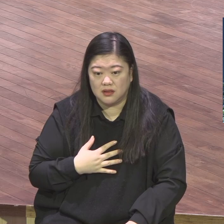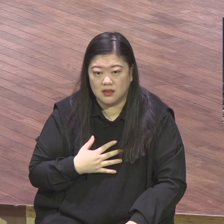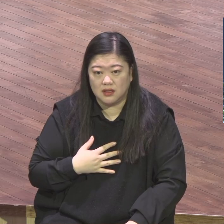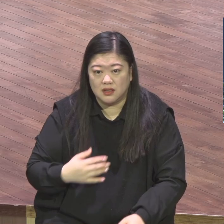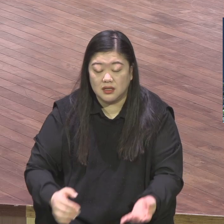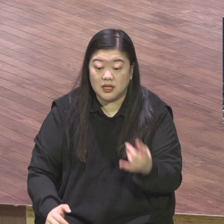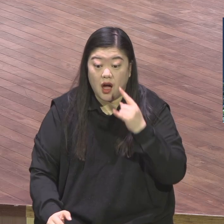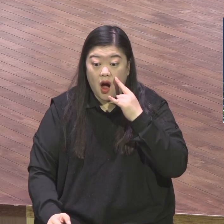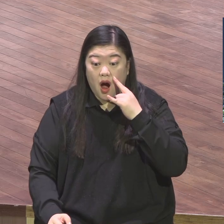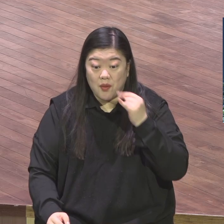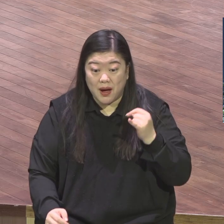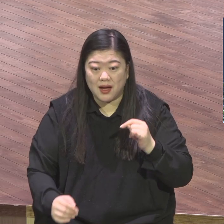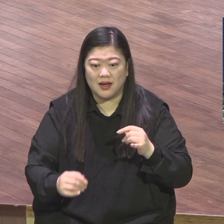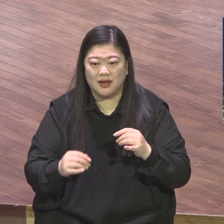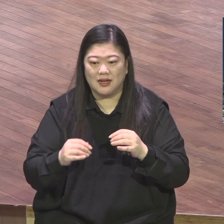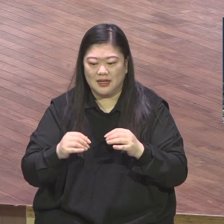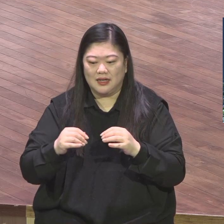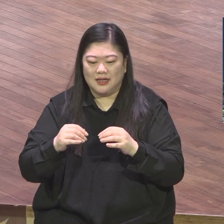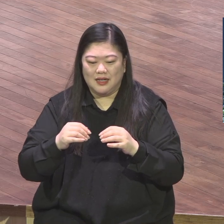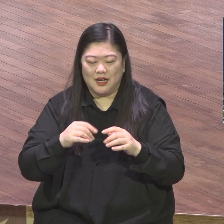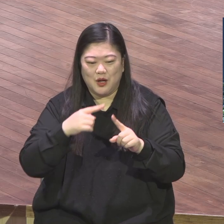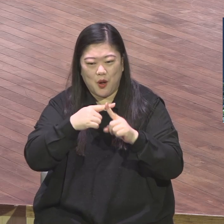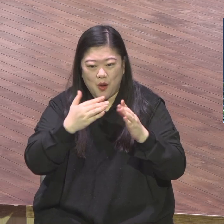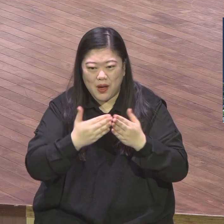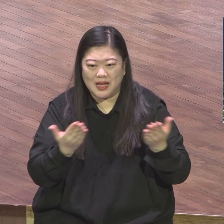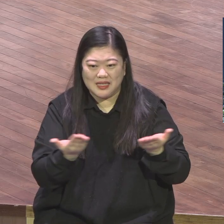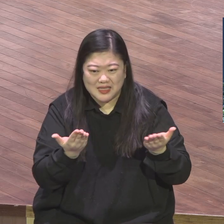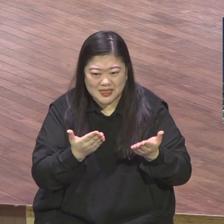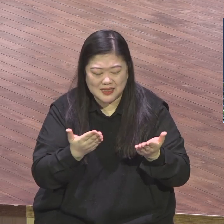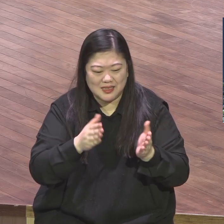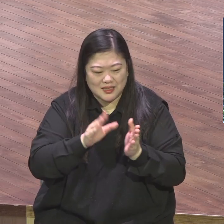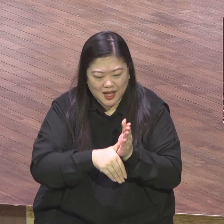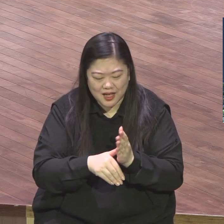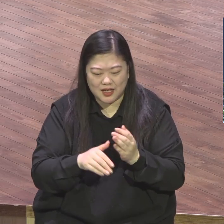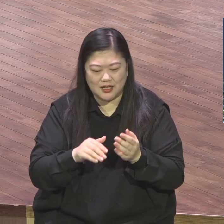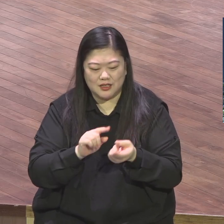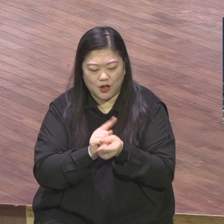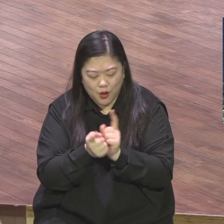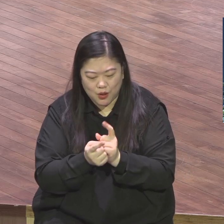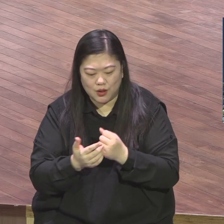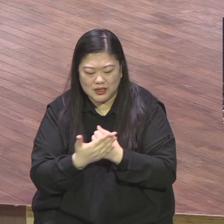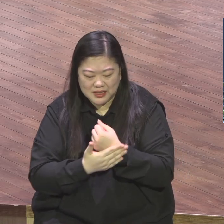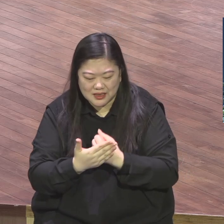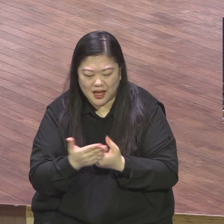적이 없어요 늘 가정예배 늘 기도하고 은혜 받은 이야기 아니에요 영적으로